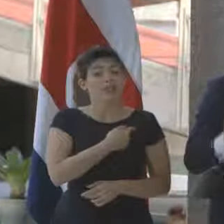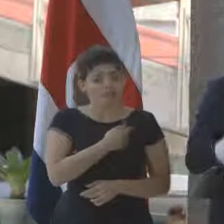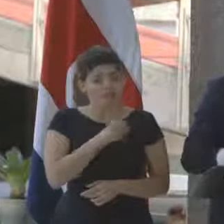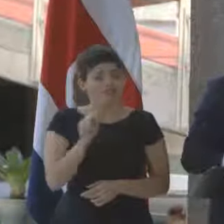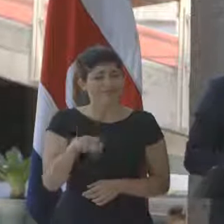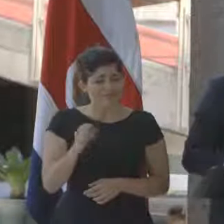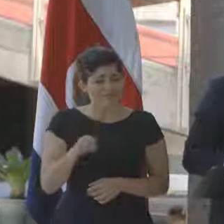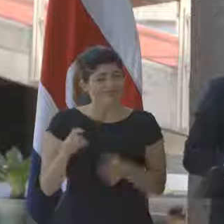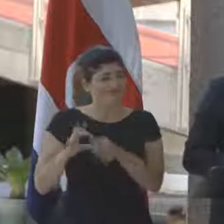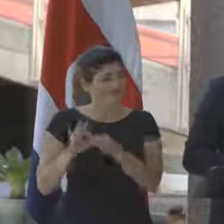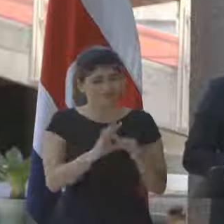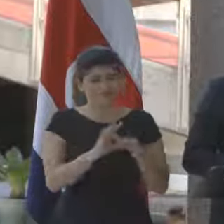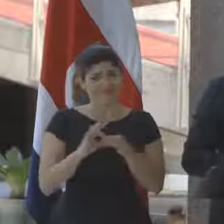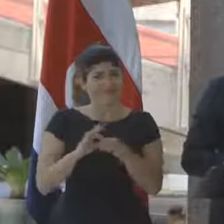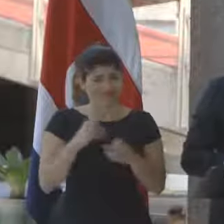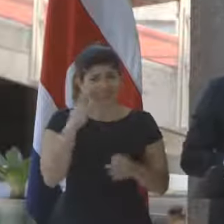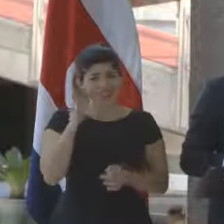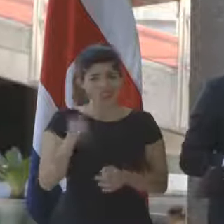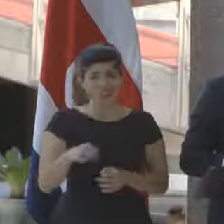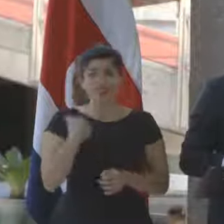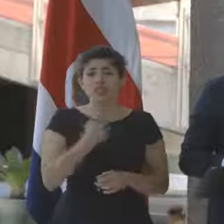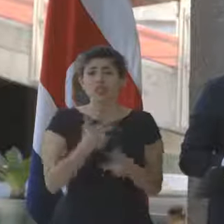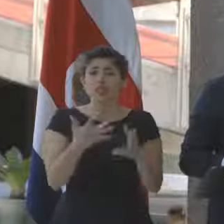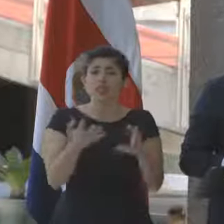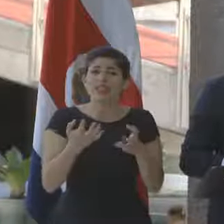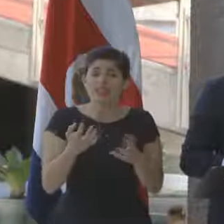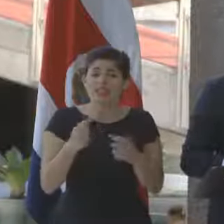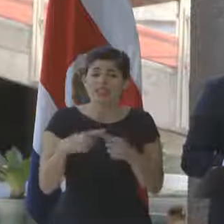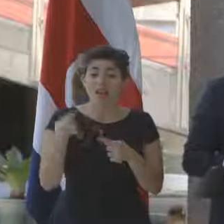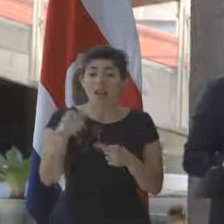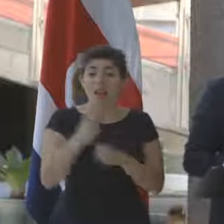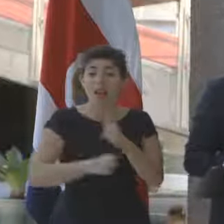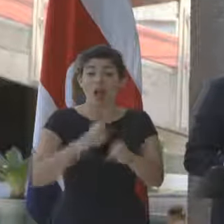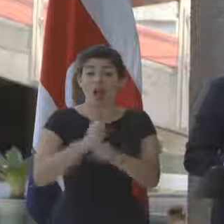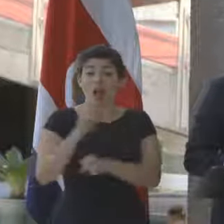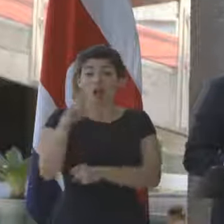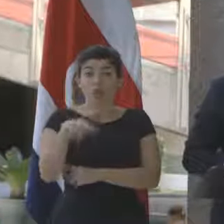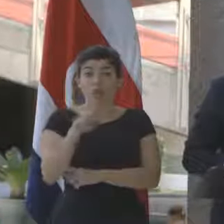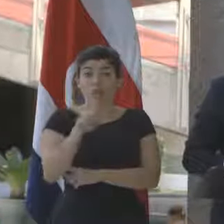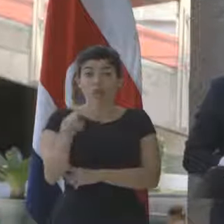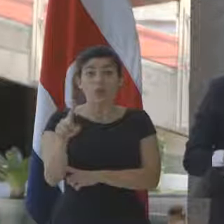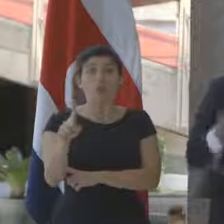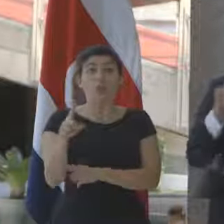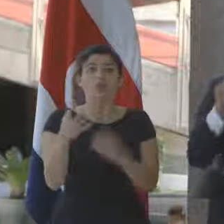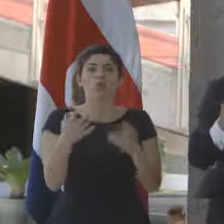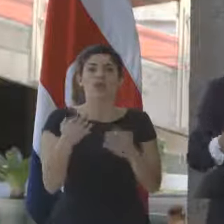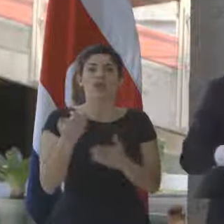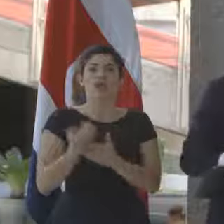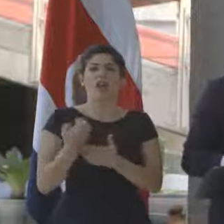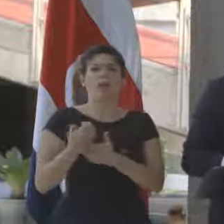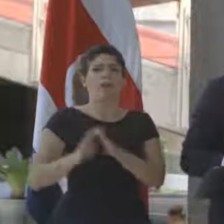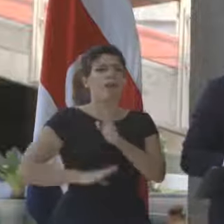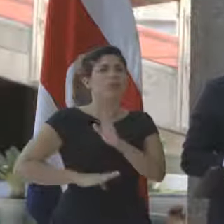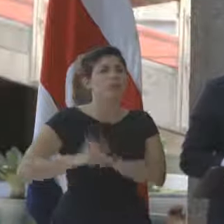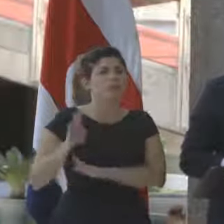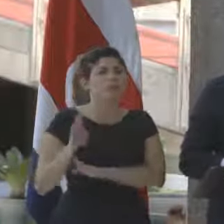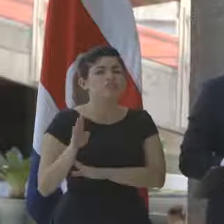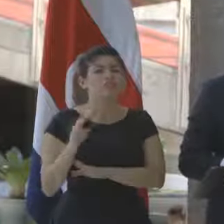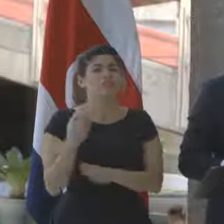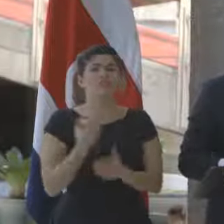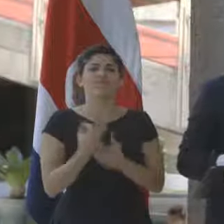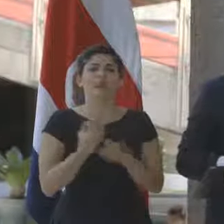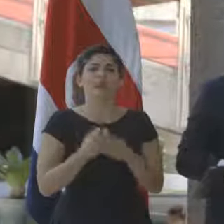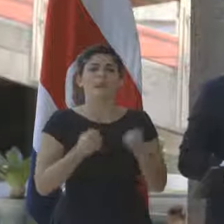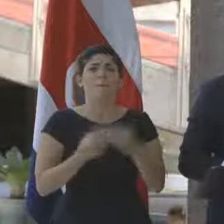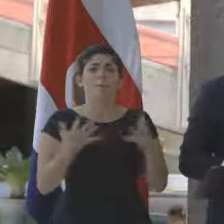mucho que ver. Nosotros queremos estar al año 2021 con una economía que crece, con finanzas